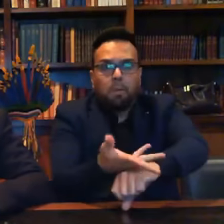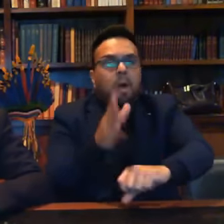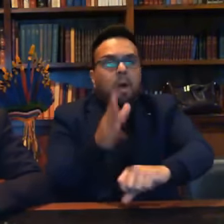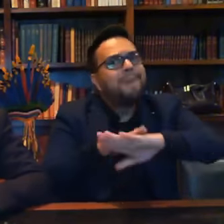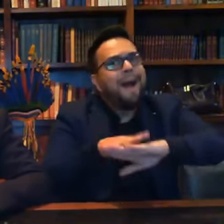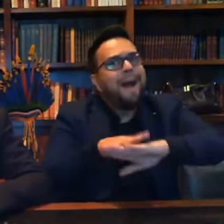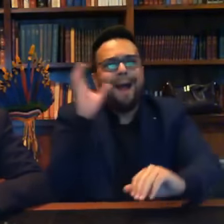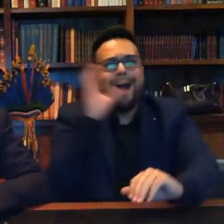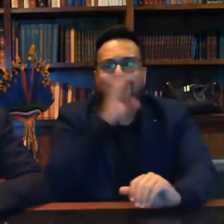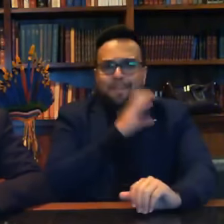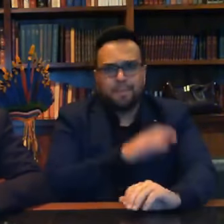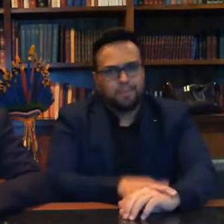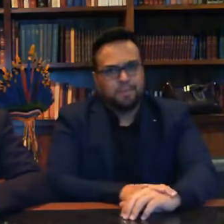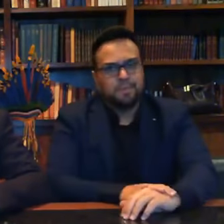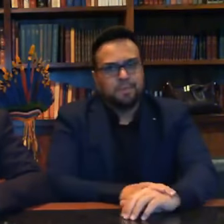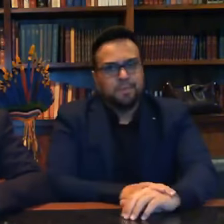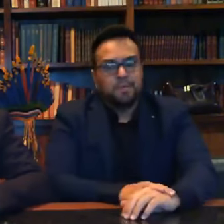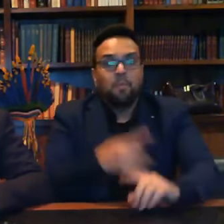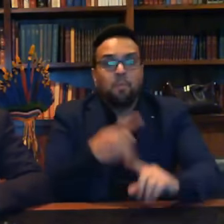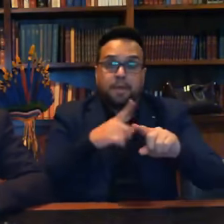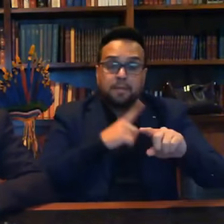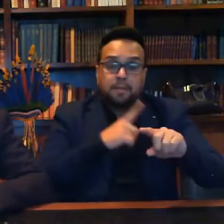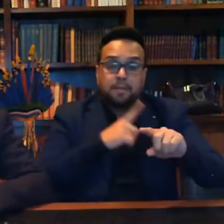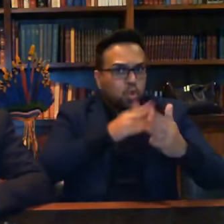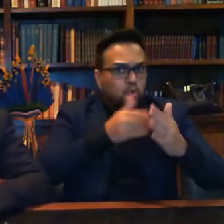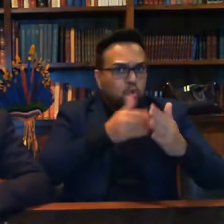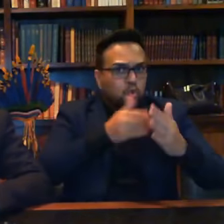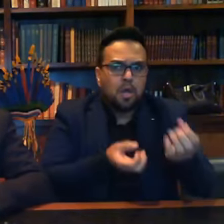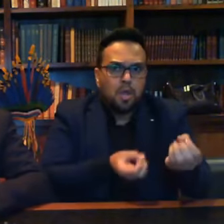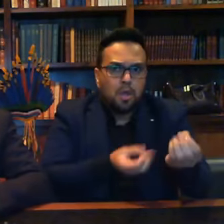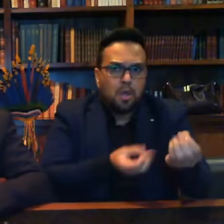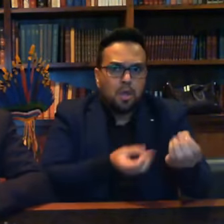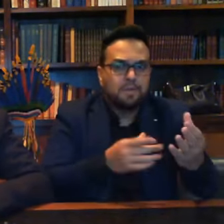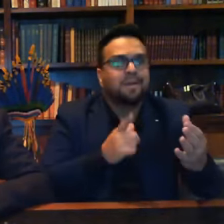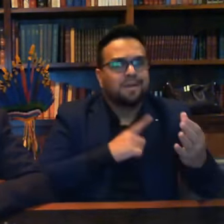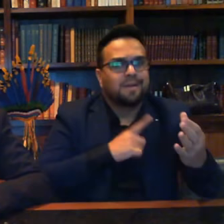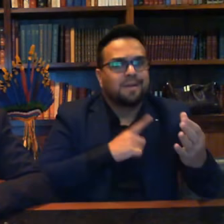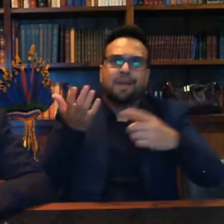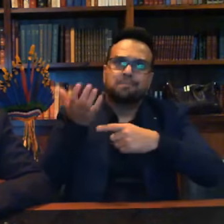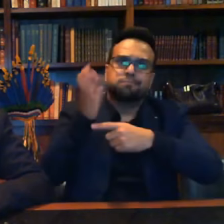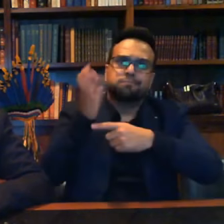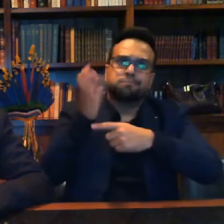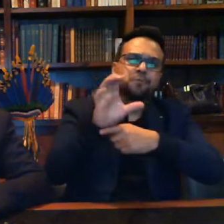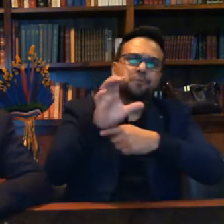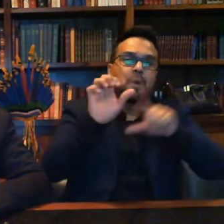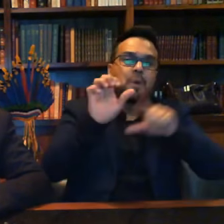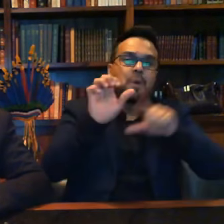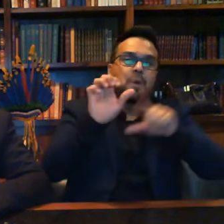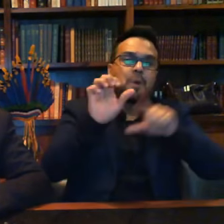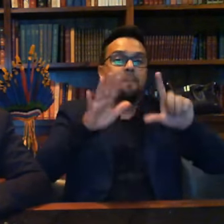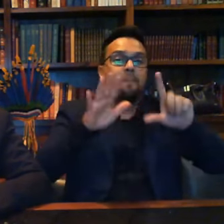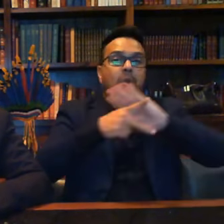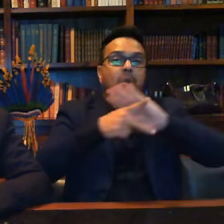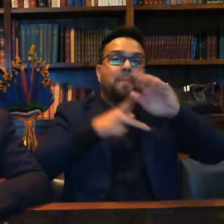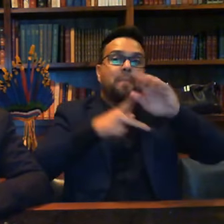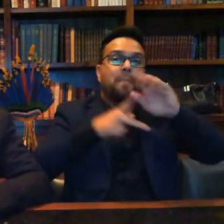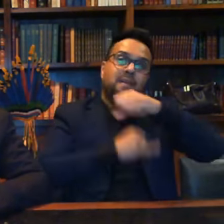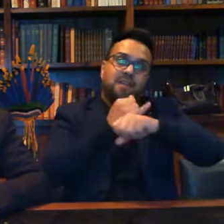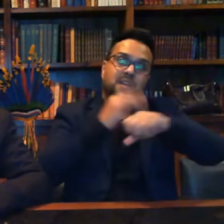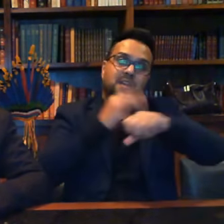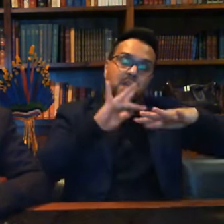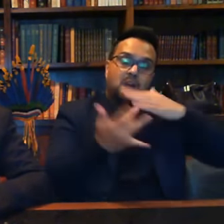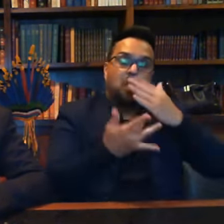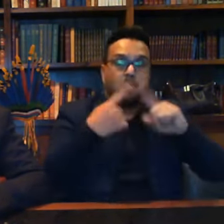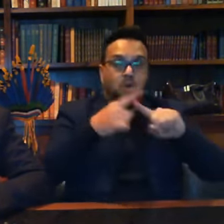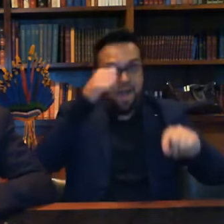rapidez. E com todas essas informações, que está na minha página na internet, e vossa excelência, Alexandre Morais, mandou eu retirar